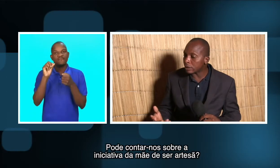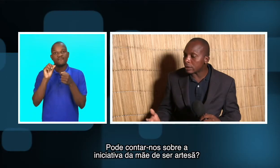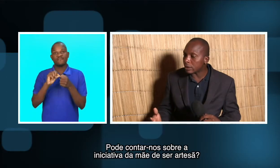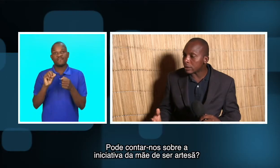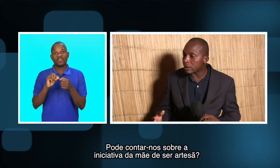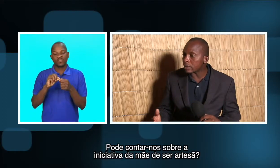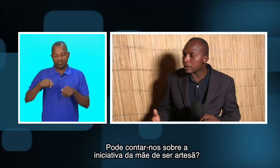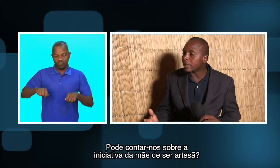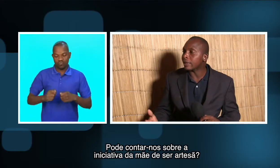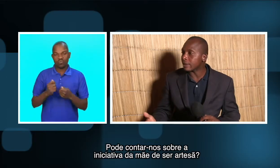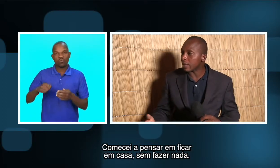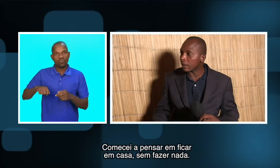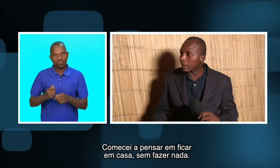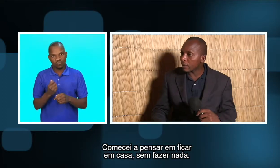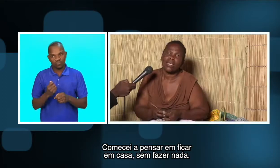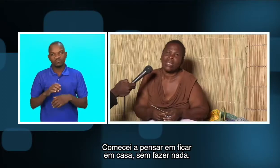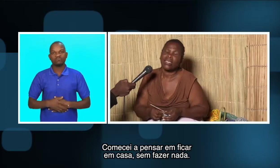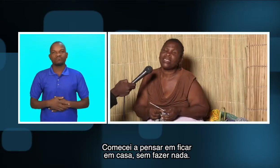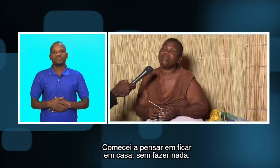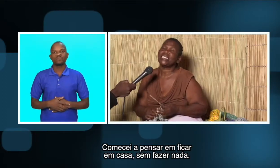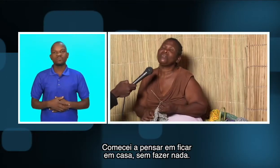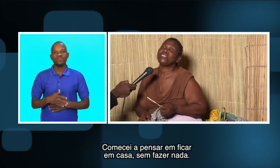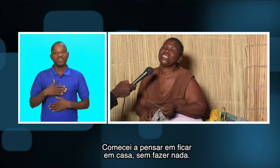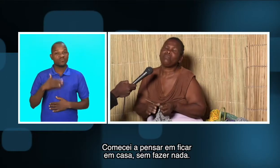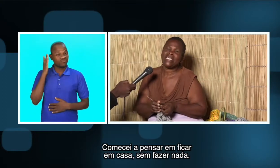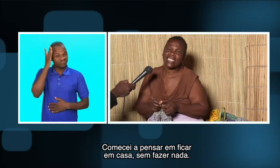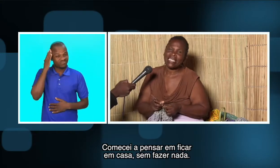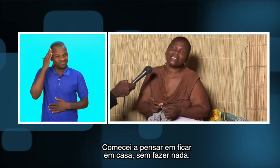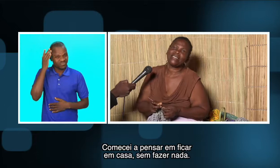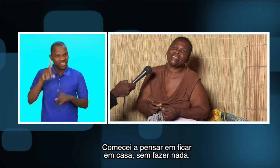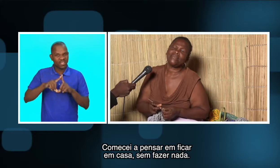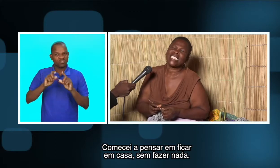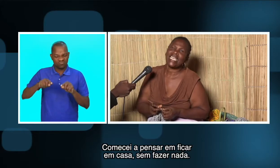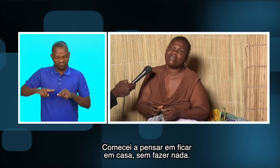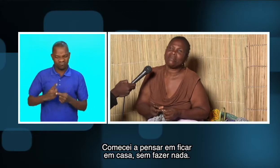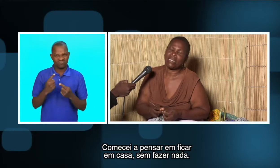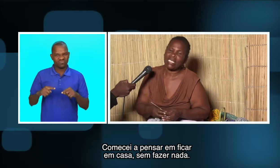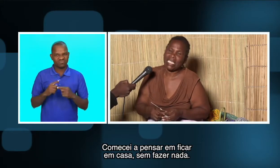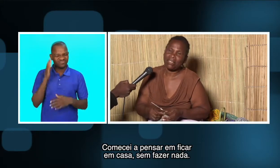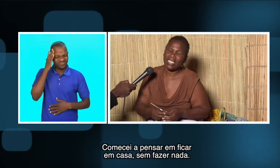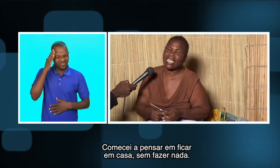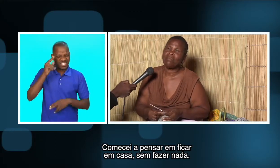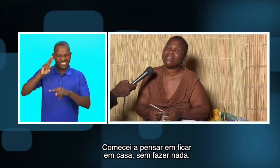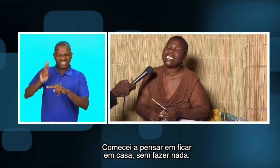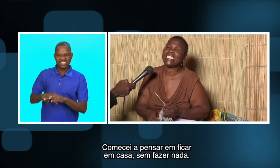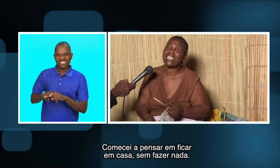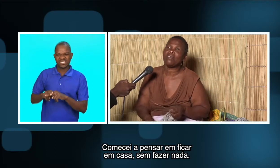ser artesã? Assim, a partir do dia, eu pensar, de ficar... Mas é de ficar mesmo, sentar, não